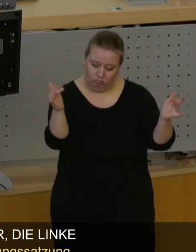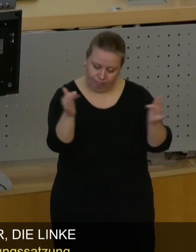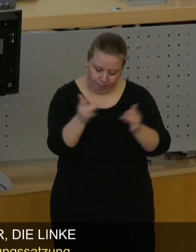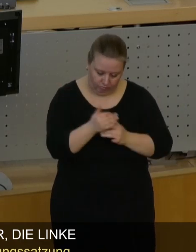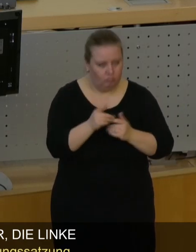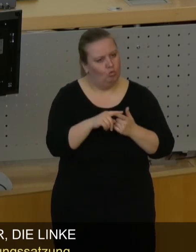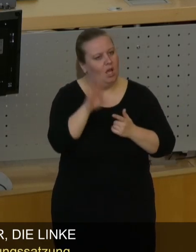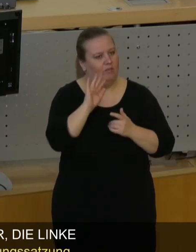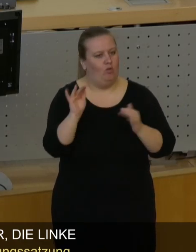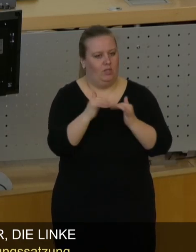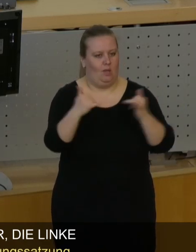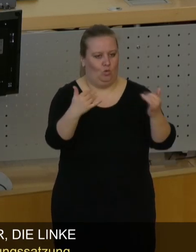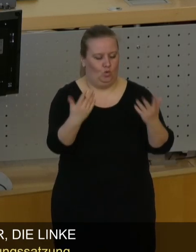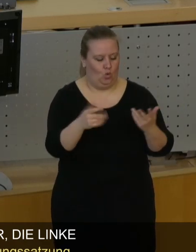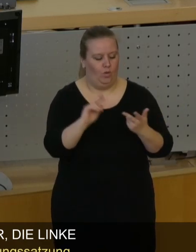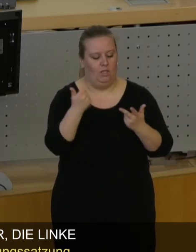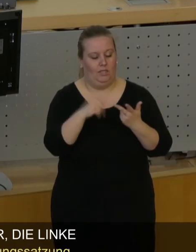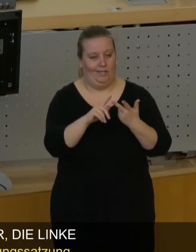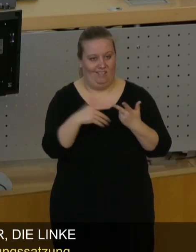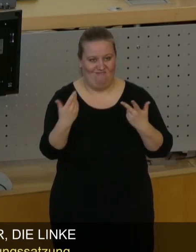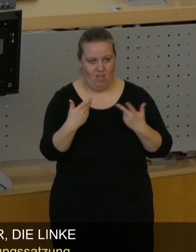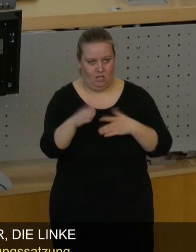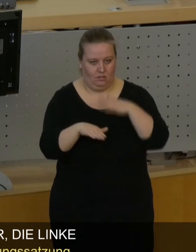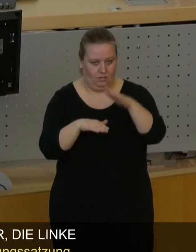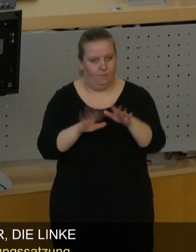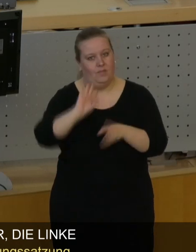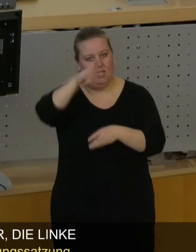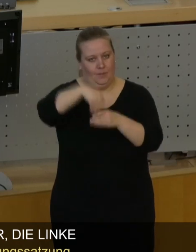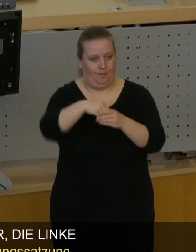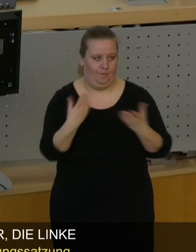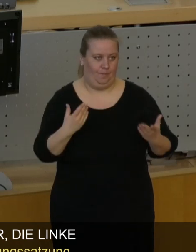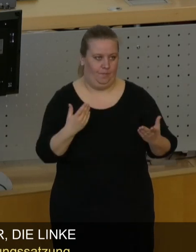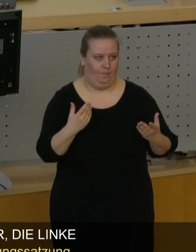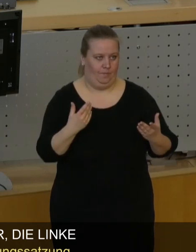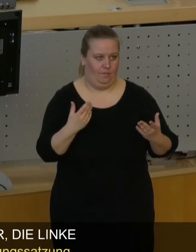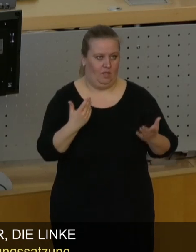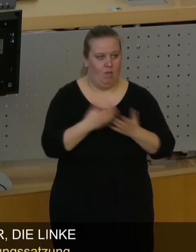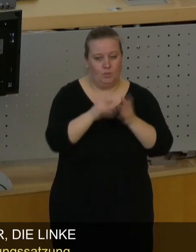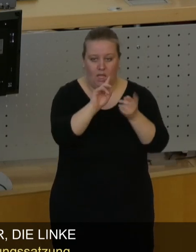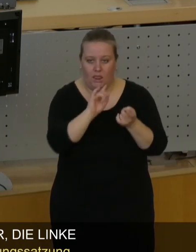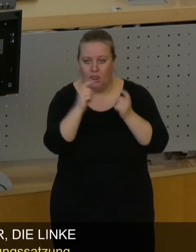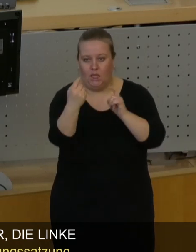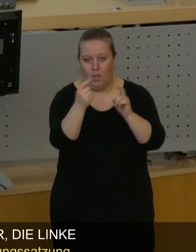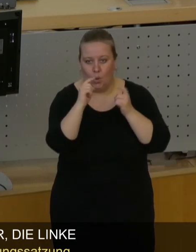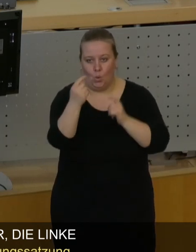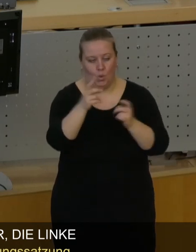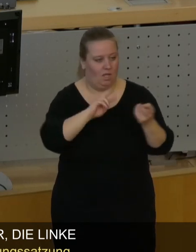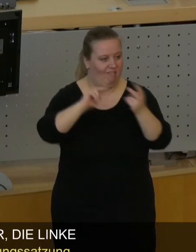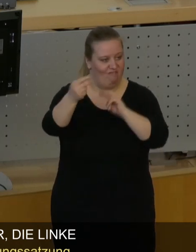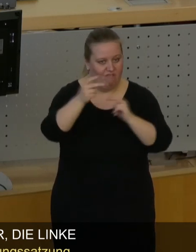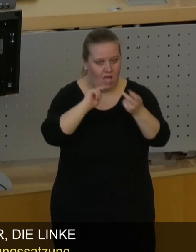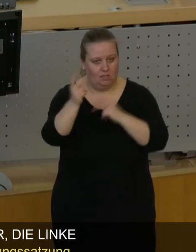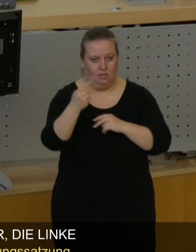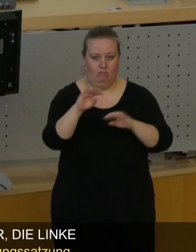gelegentlich. Die nächste Stufe ist das Einbeziehen. Dort gibt es vielleicht schon Dialoge. Es gibt sozusagen ein Wechselspiel aus